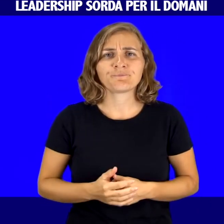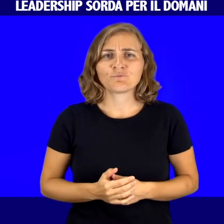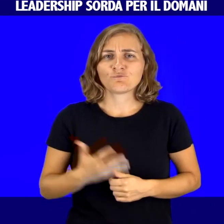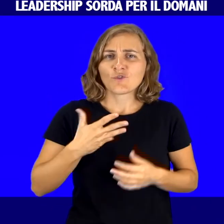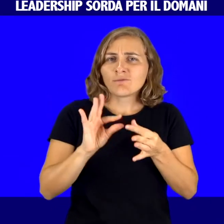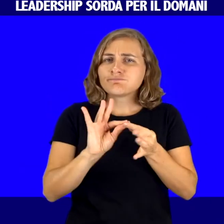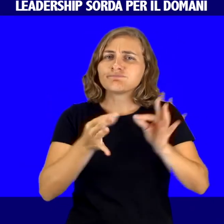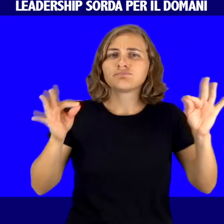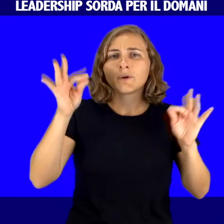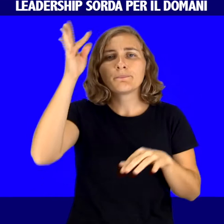da espandere.